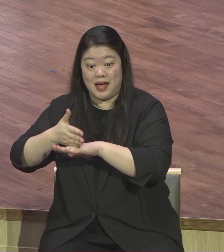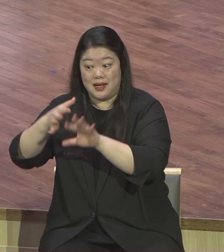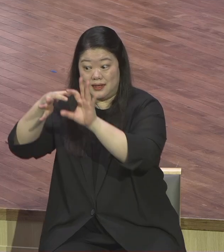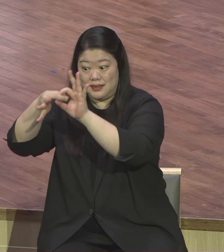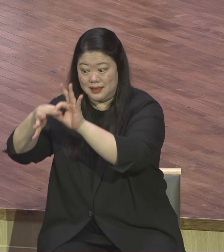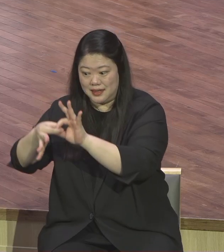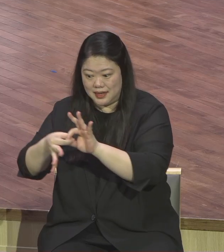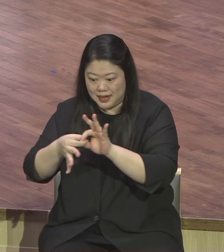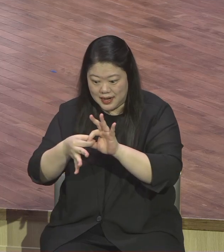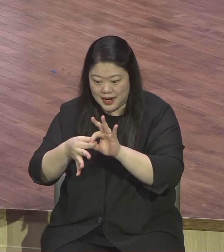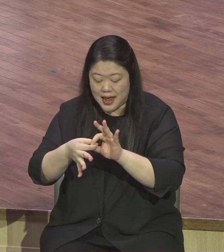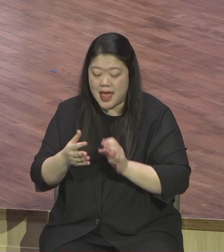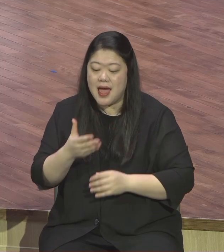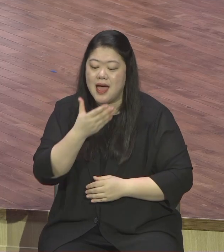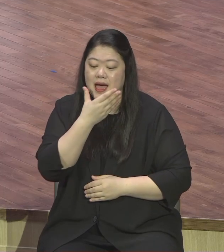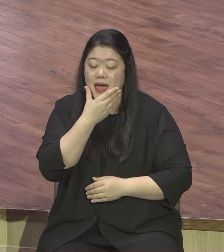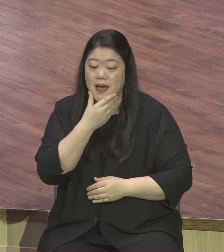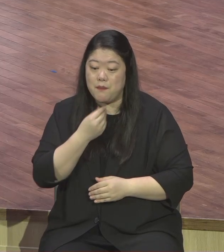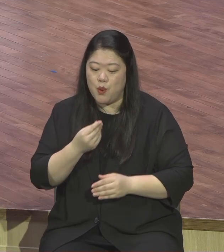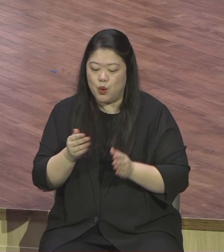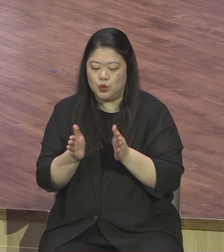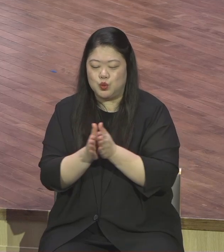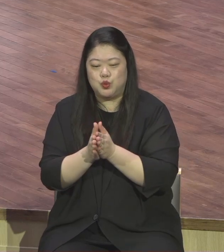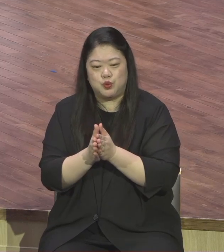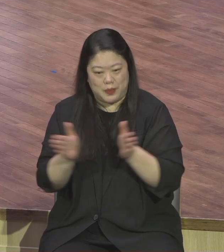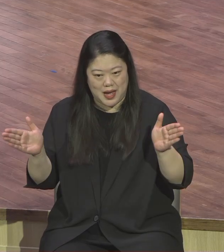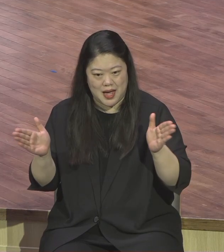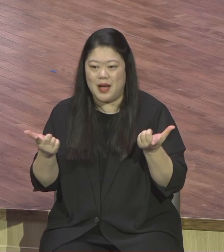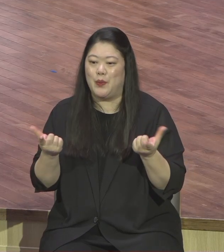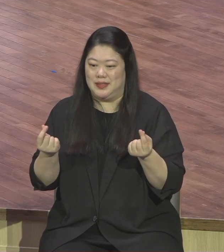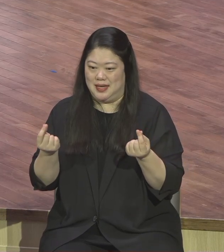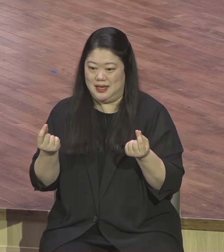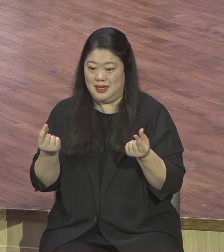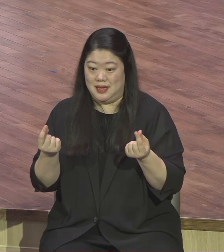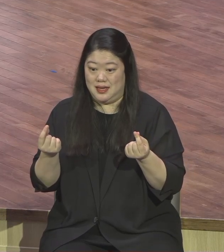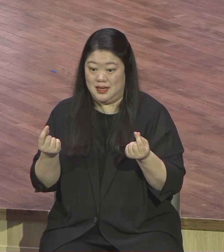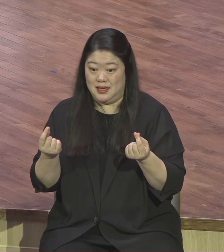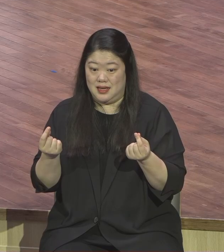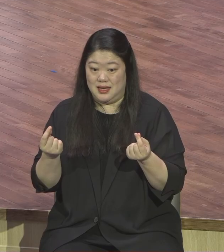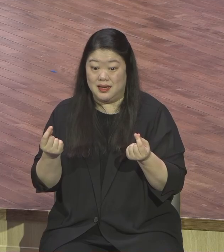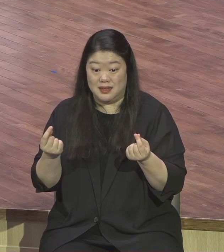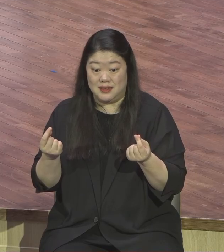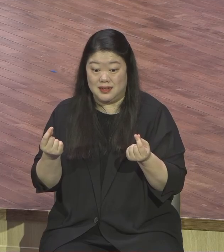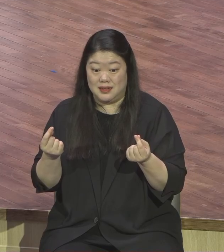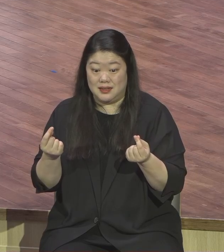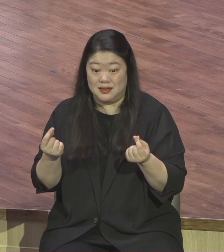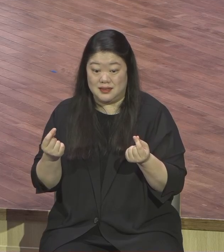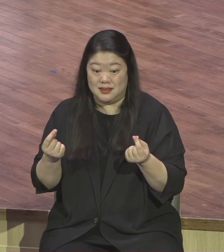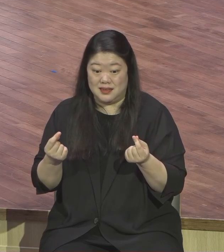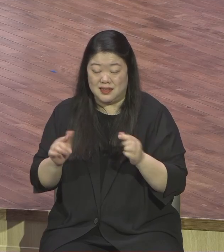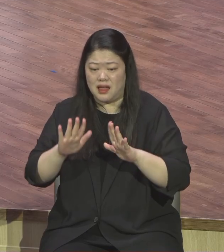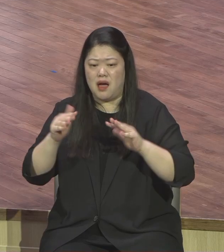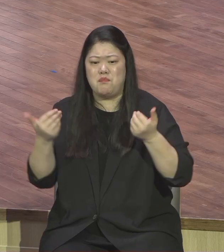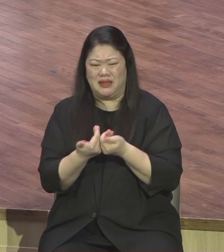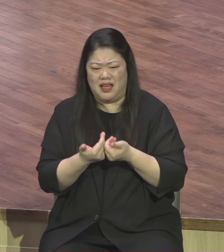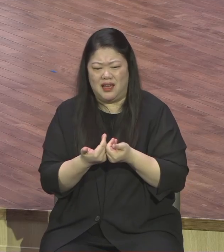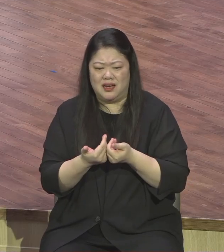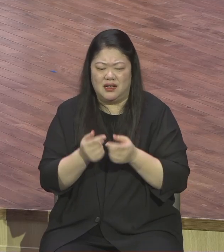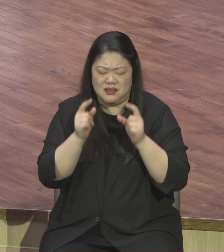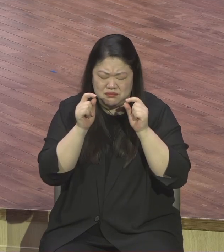출발선에서 하루를 시작한다 그런데 눈을 뜰 때 죽겠다